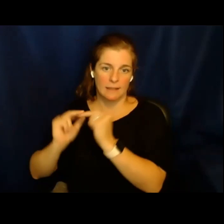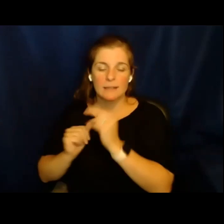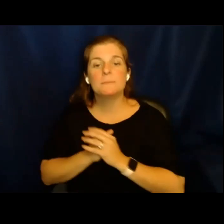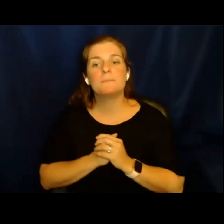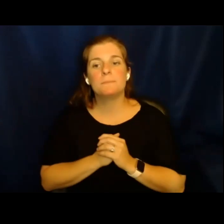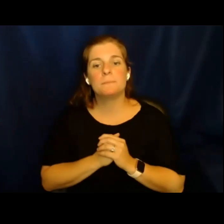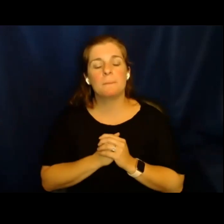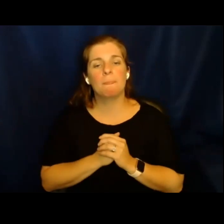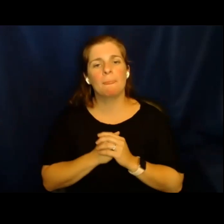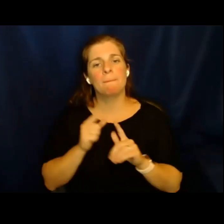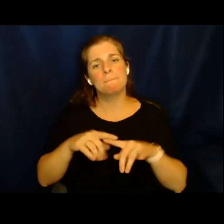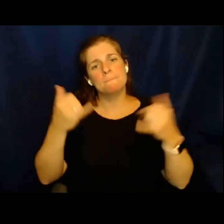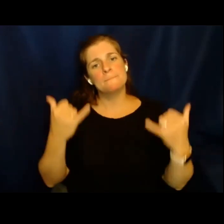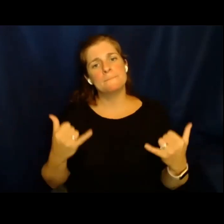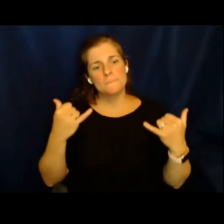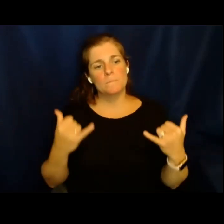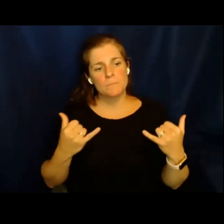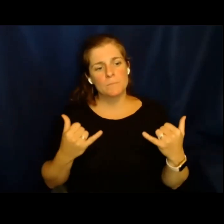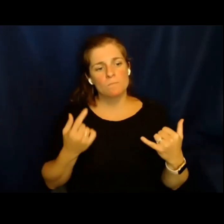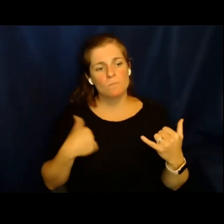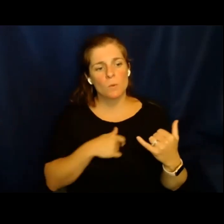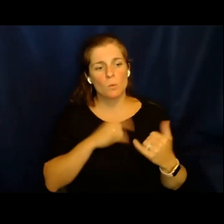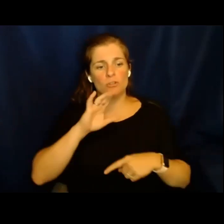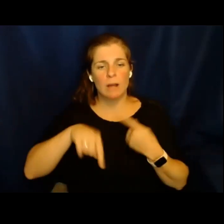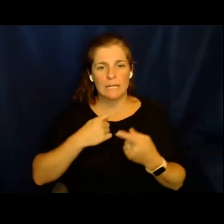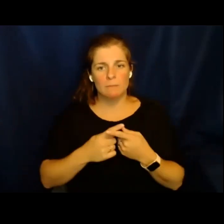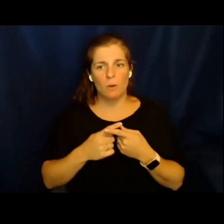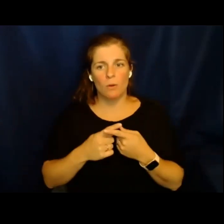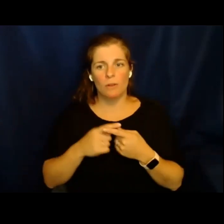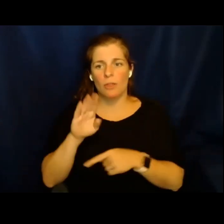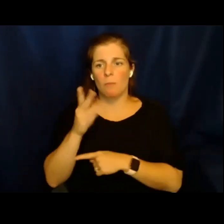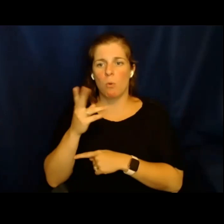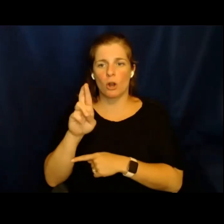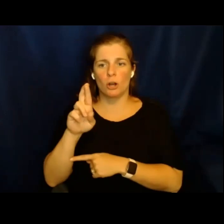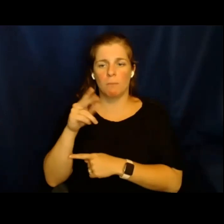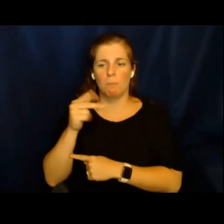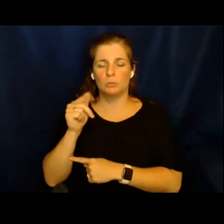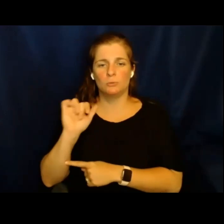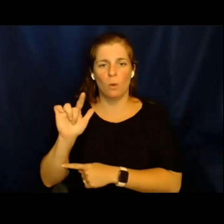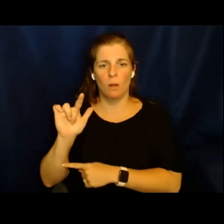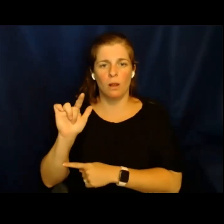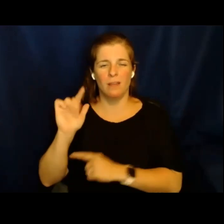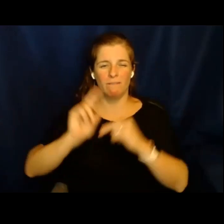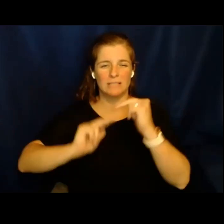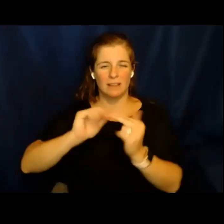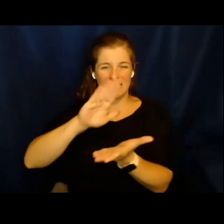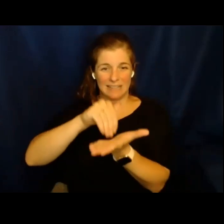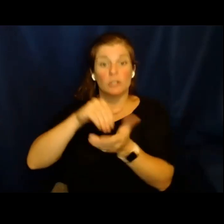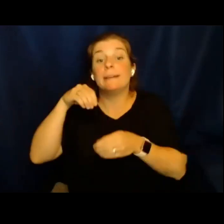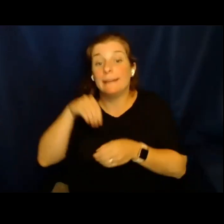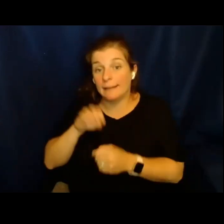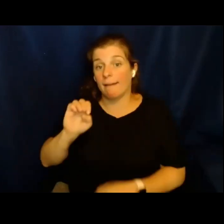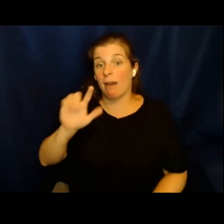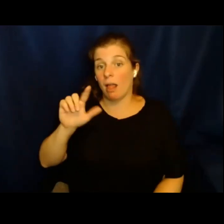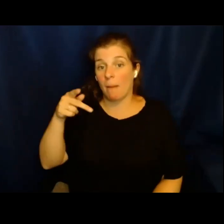sitios de detención. Ahora, quiero pasar a mencionar, a hablar del centro de detención de Patria Fronteriza